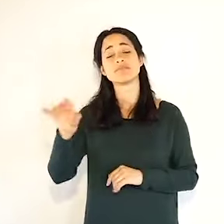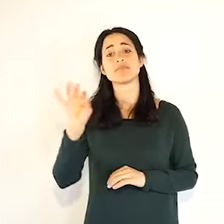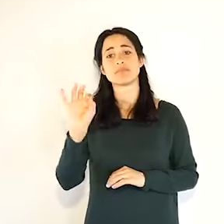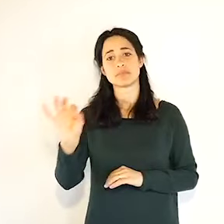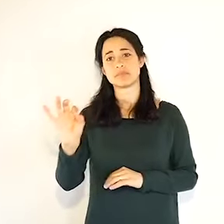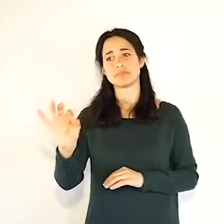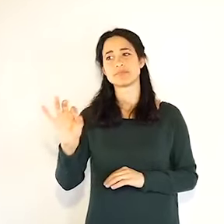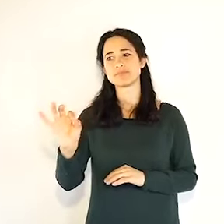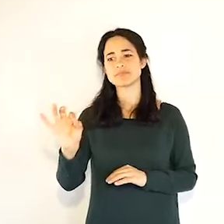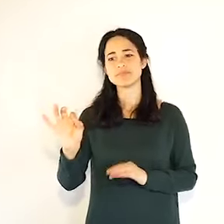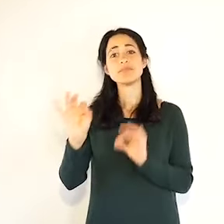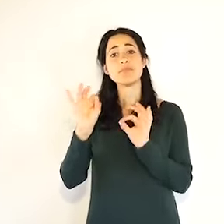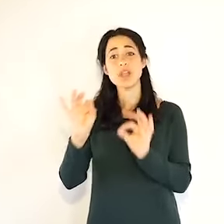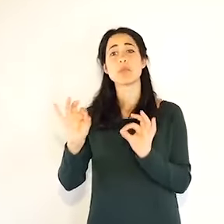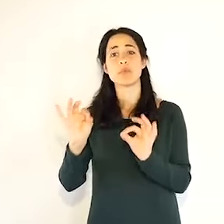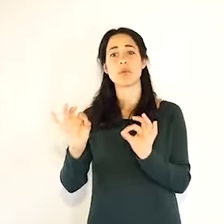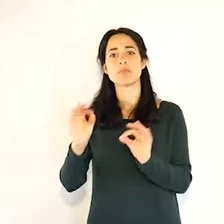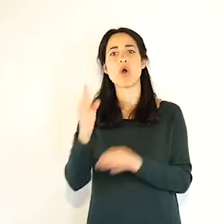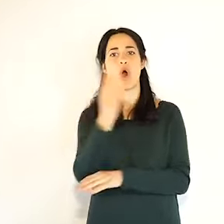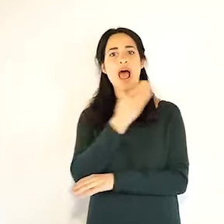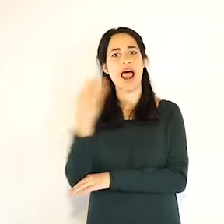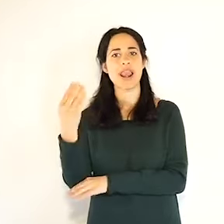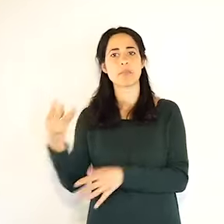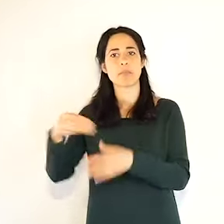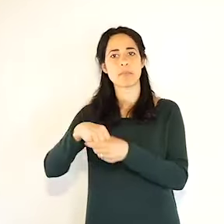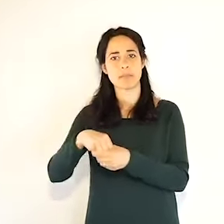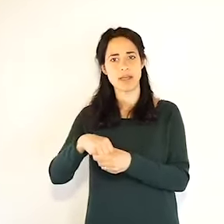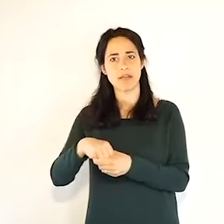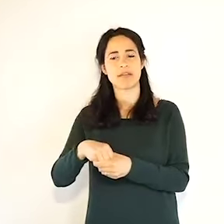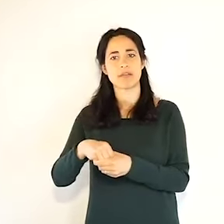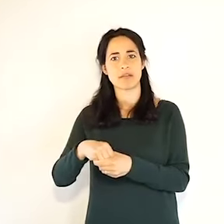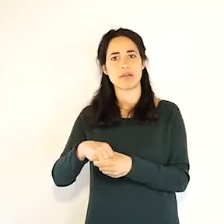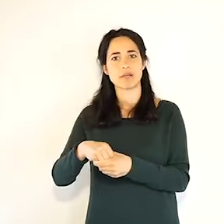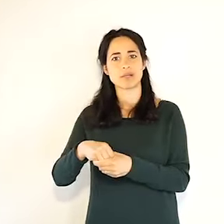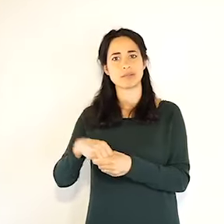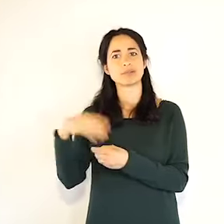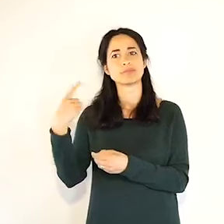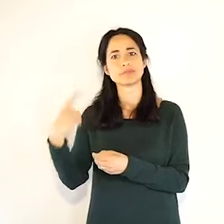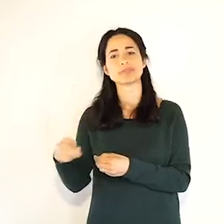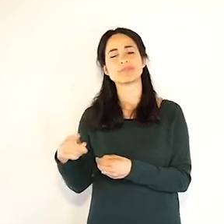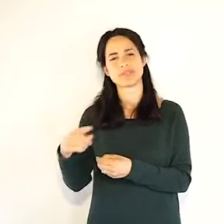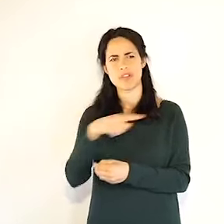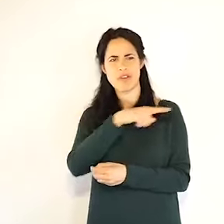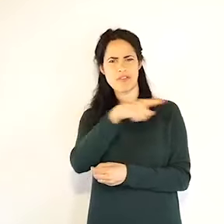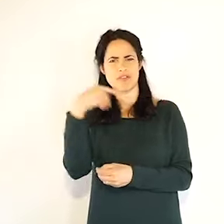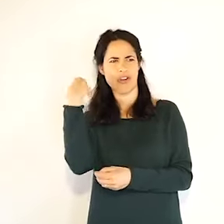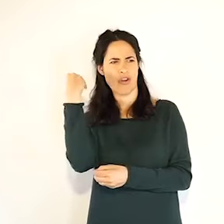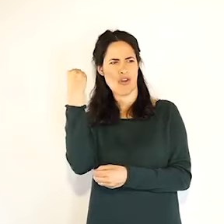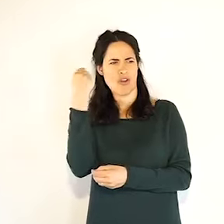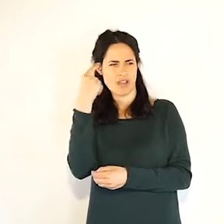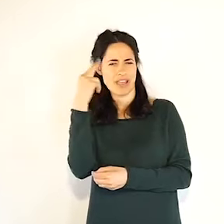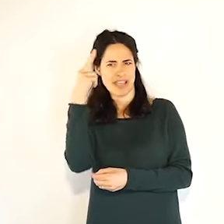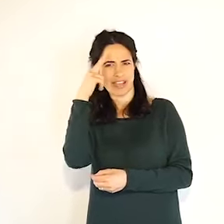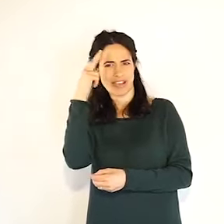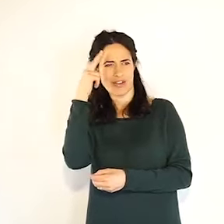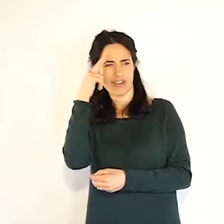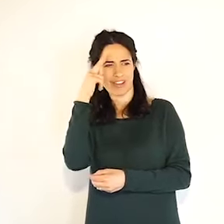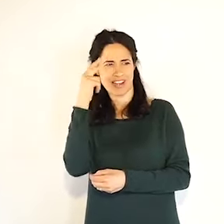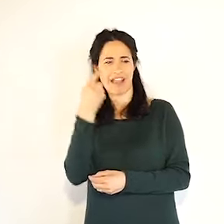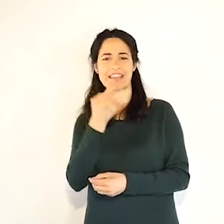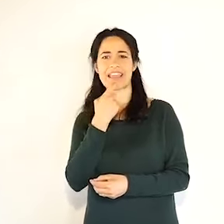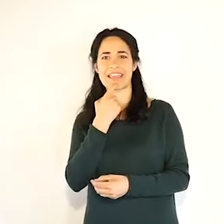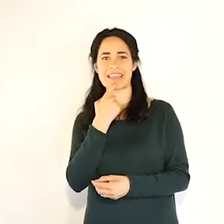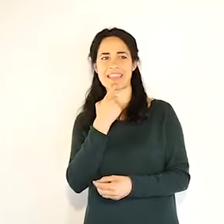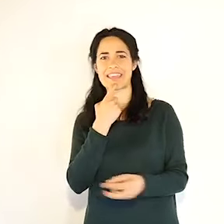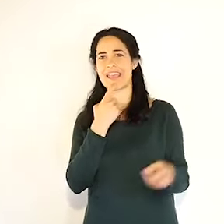che è proprio in una situazione di questo tipo qualcuno di voi ricorderà i più affezionati